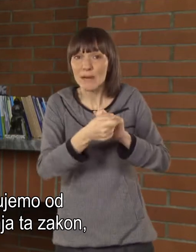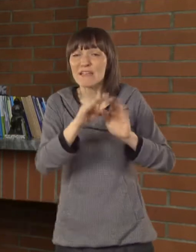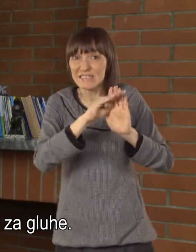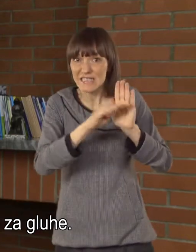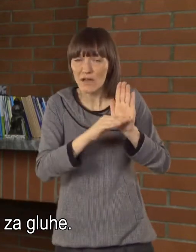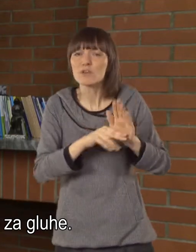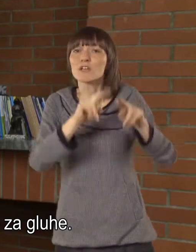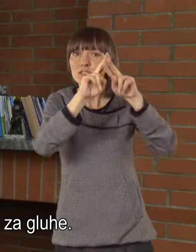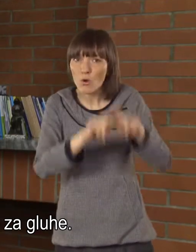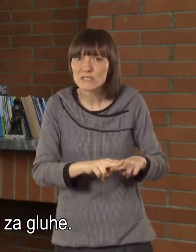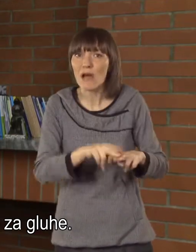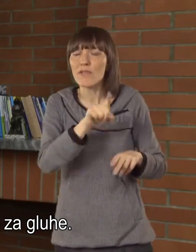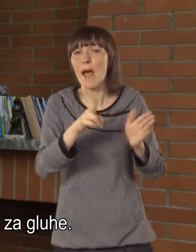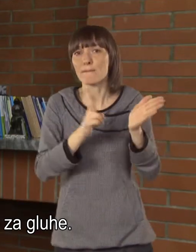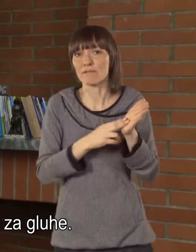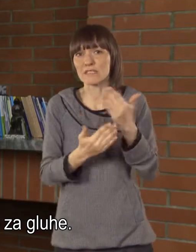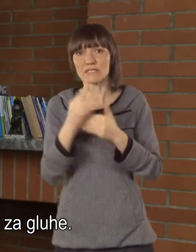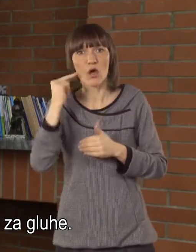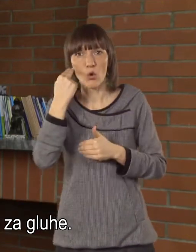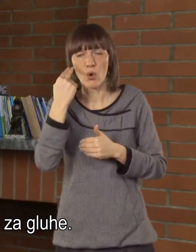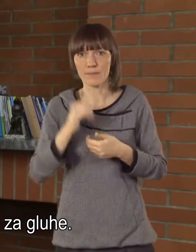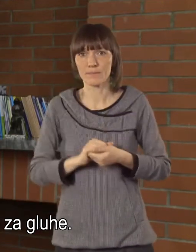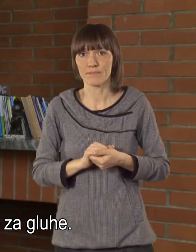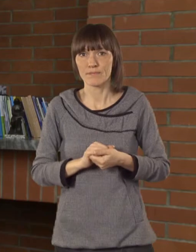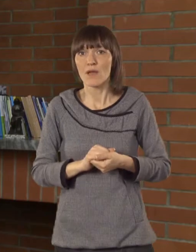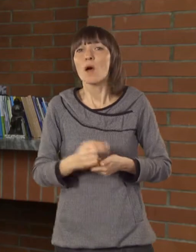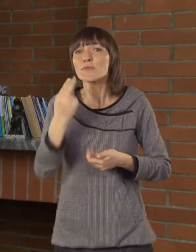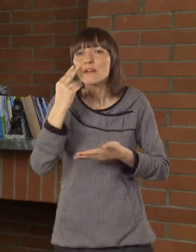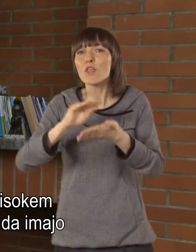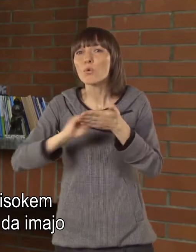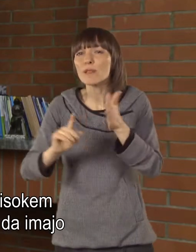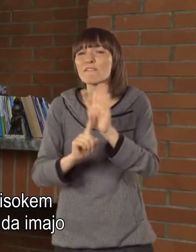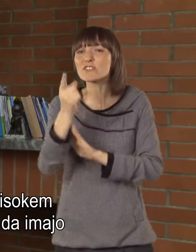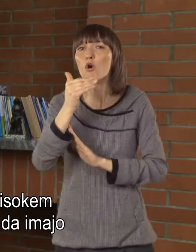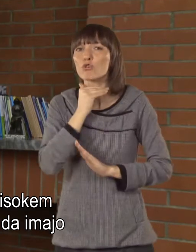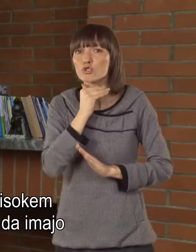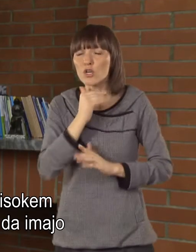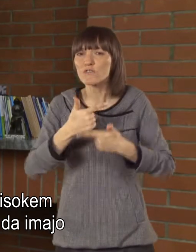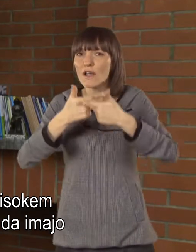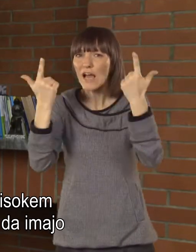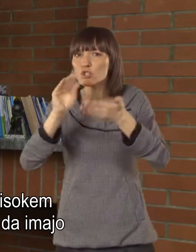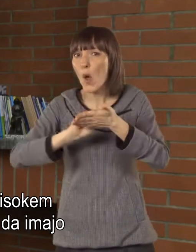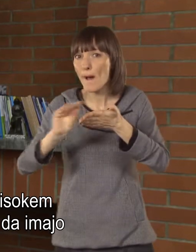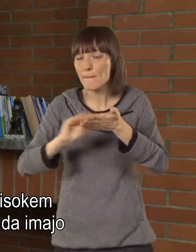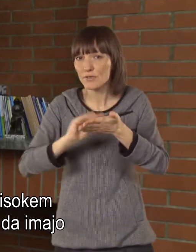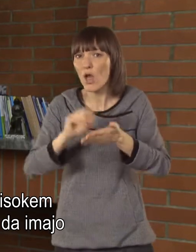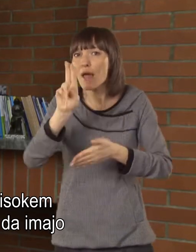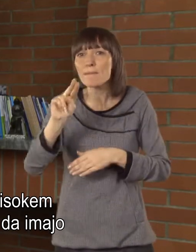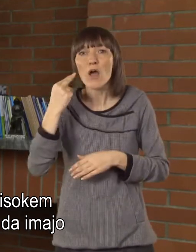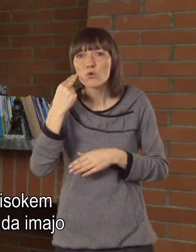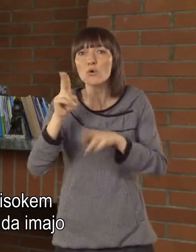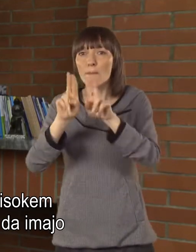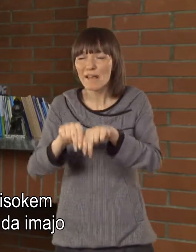zakon, da ohrani to pravico tudi za gluhe. Potem glede uredbe v visokom šolstvu jasno